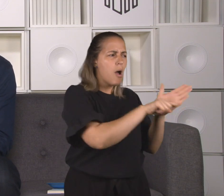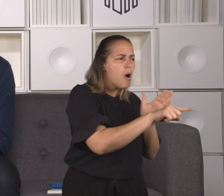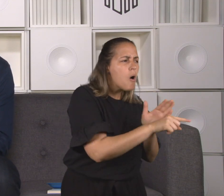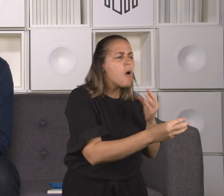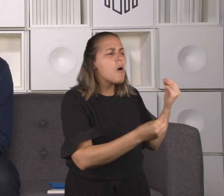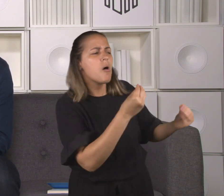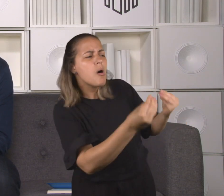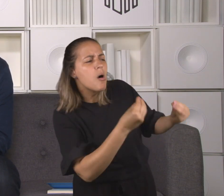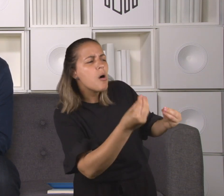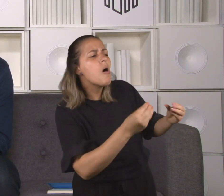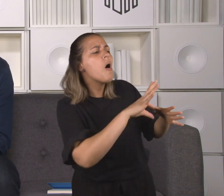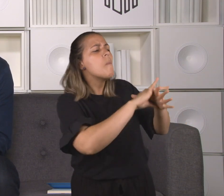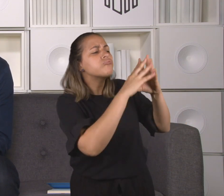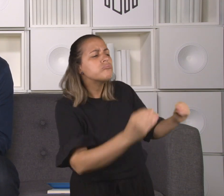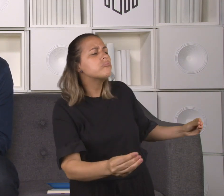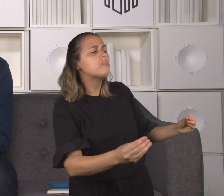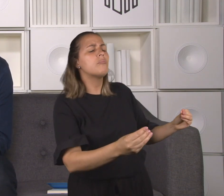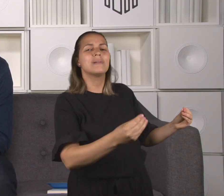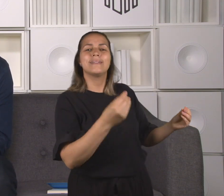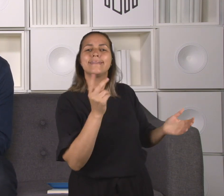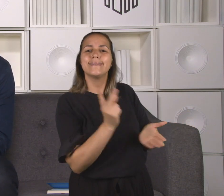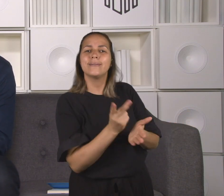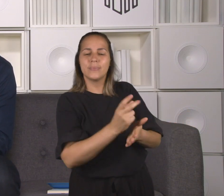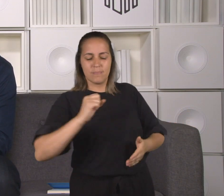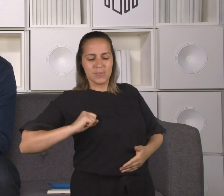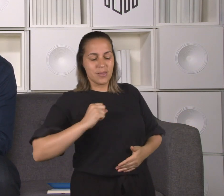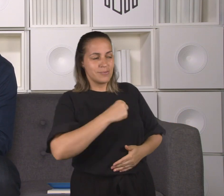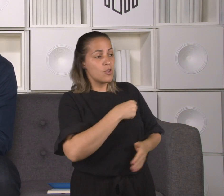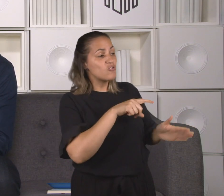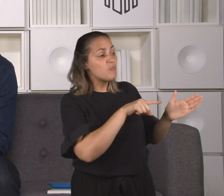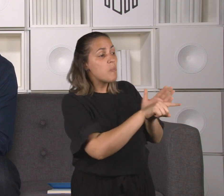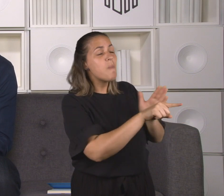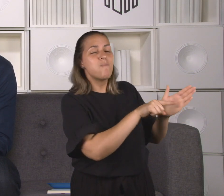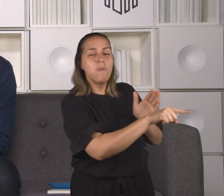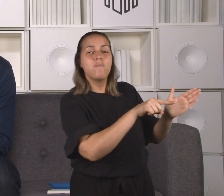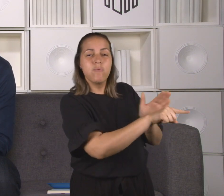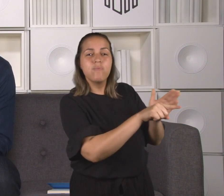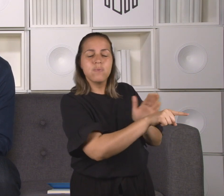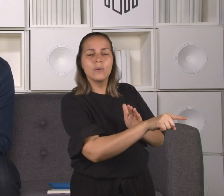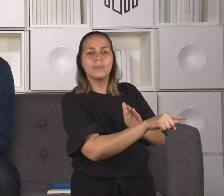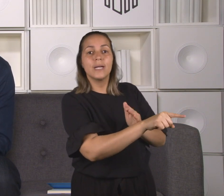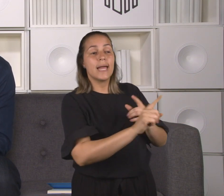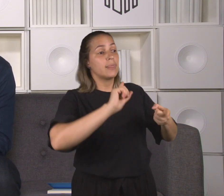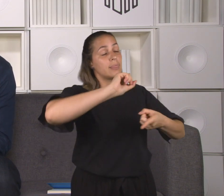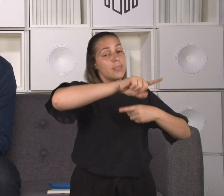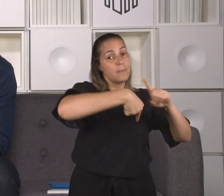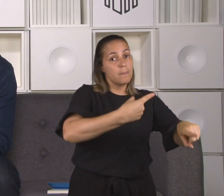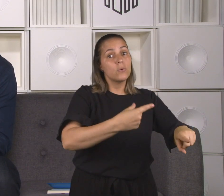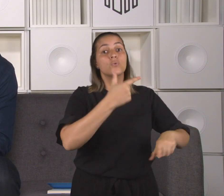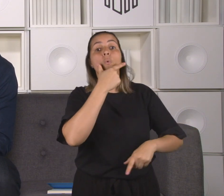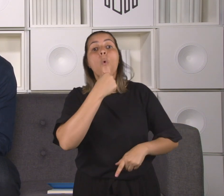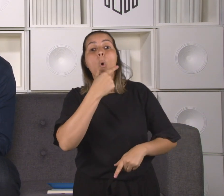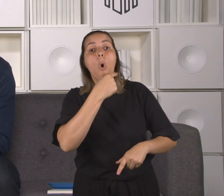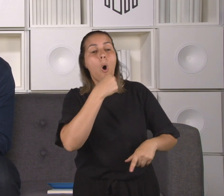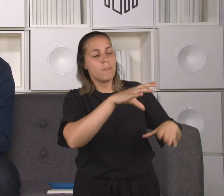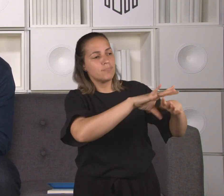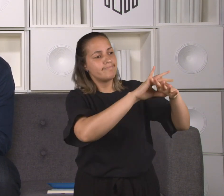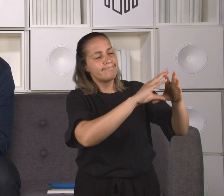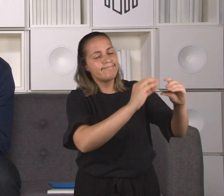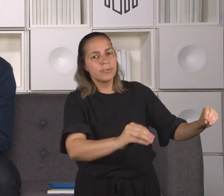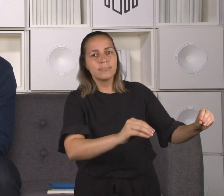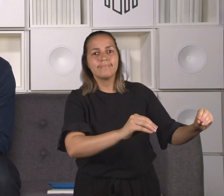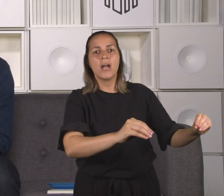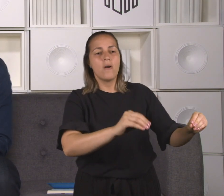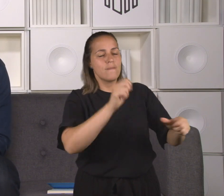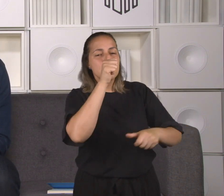deveria oferecer sacrifícios de holocaustos e deveria depois ser coberto com o sangue dos holocaustos e depois ungido com óleo